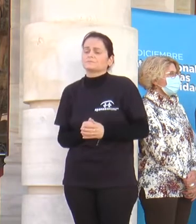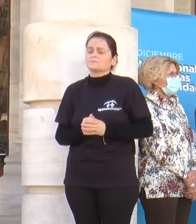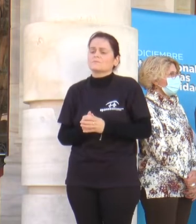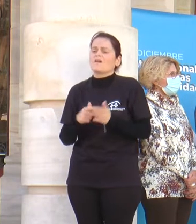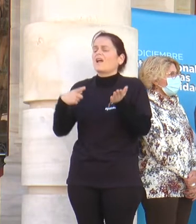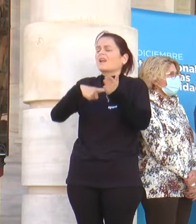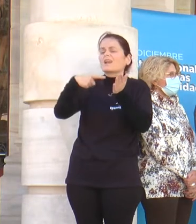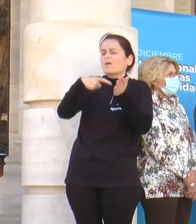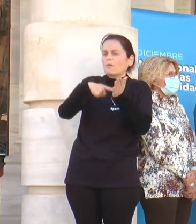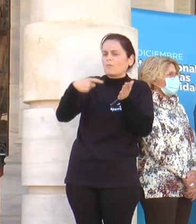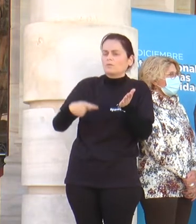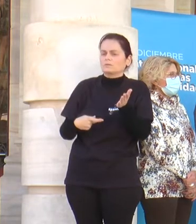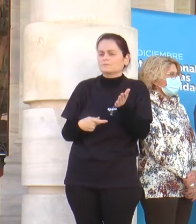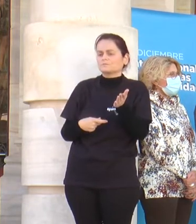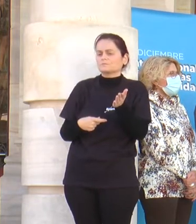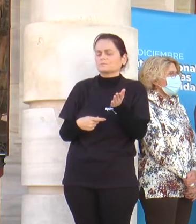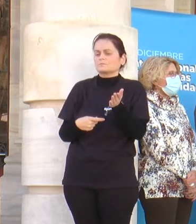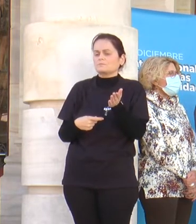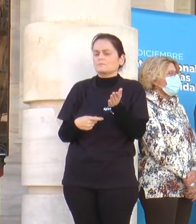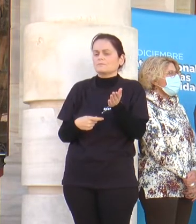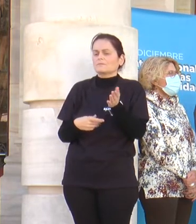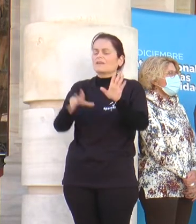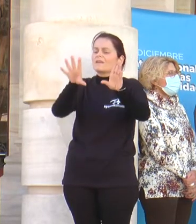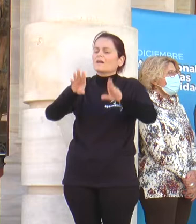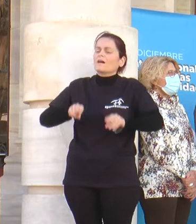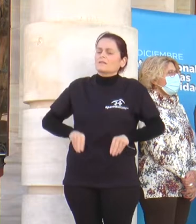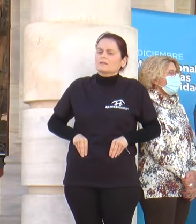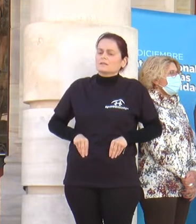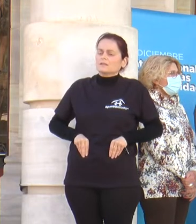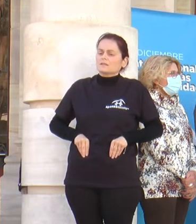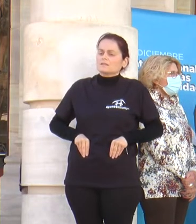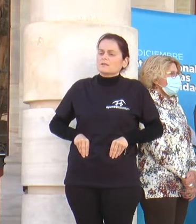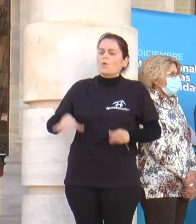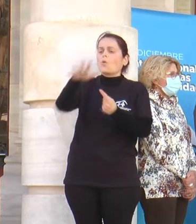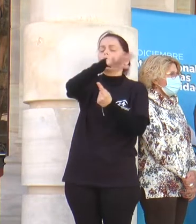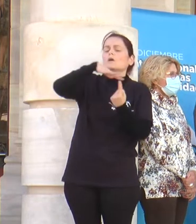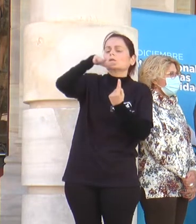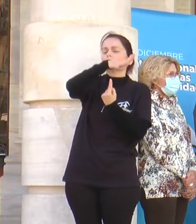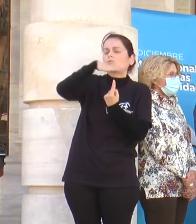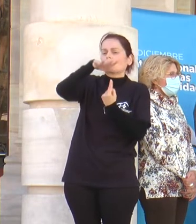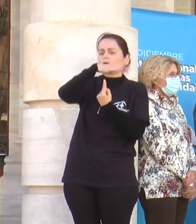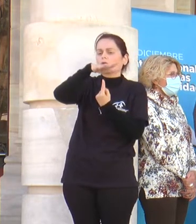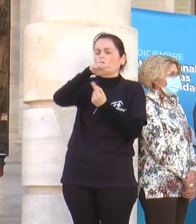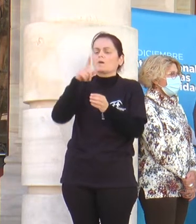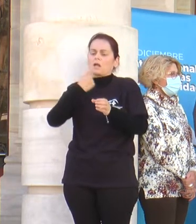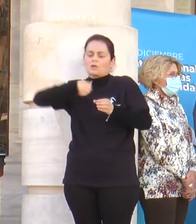Reclamamos que se acepten los entornos para poder participar,